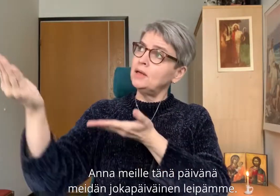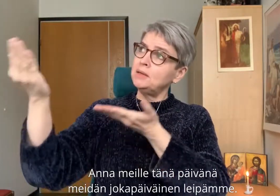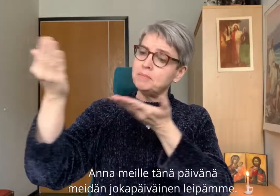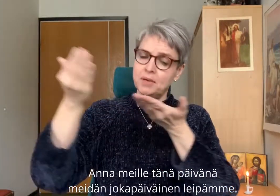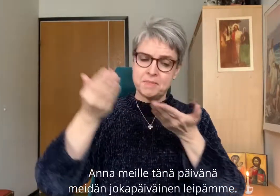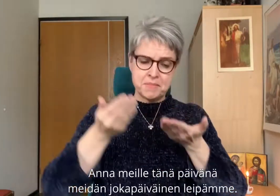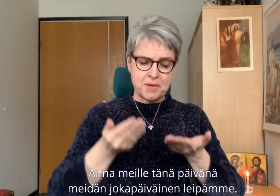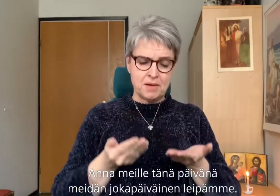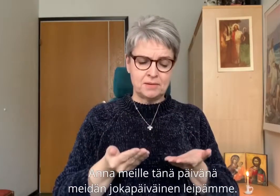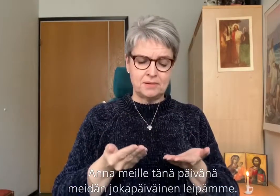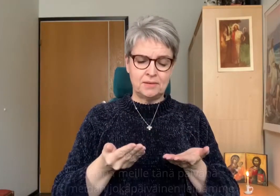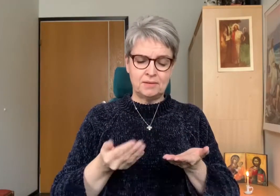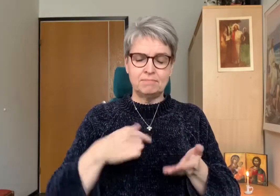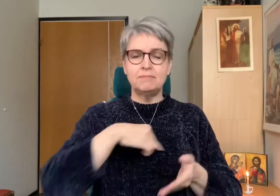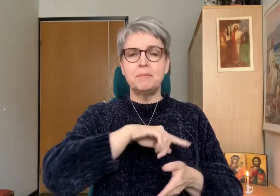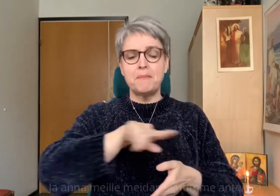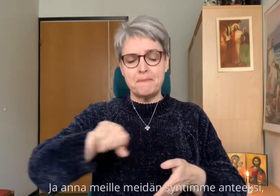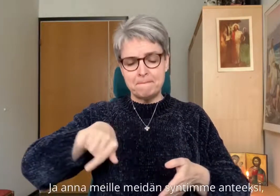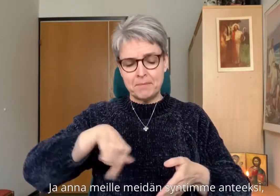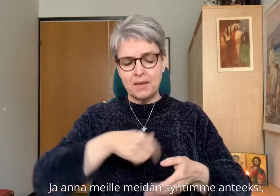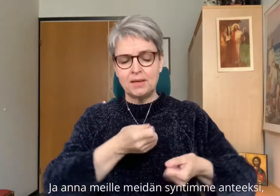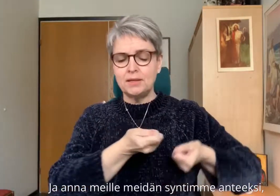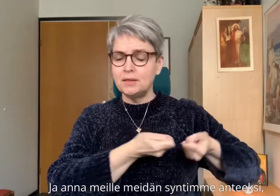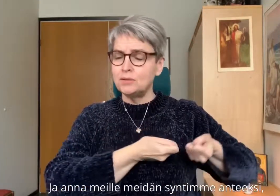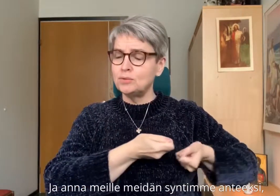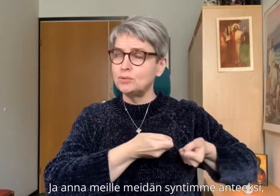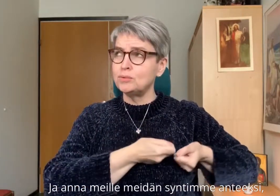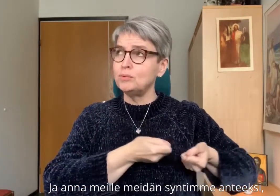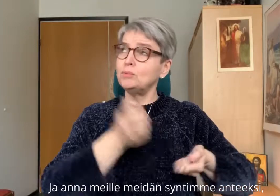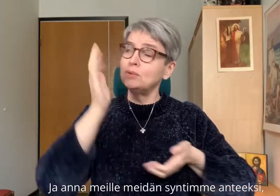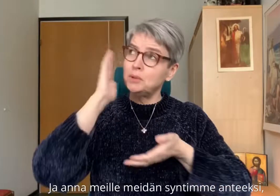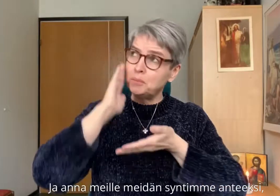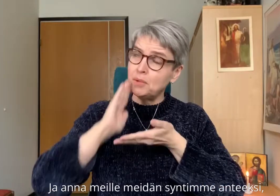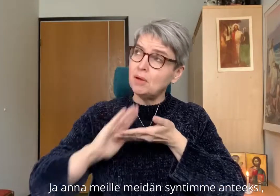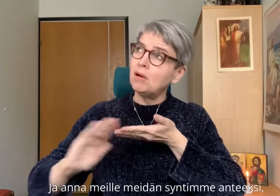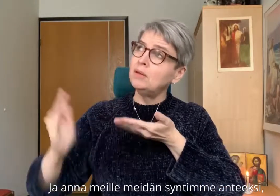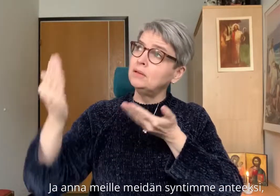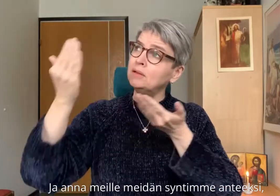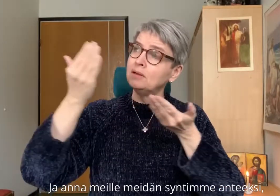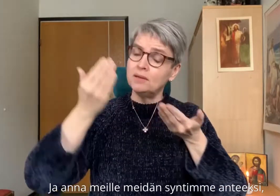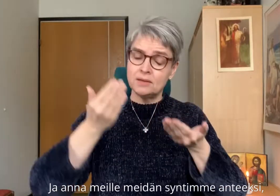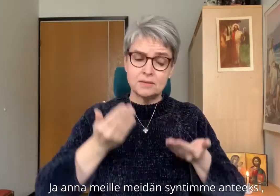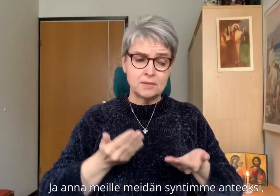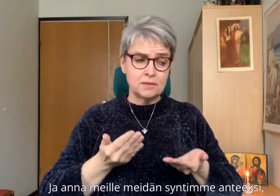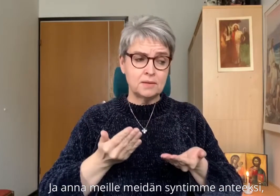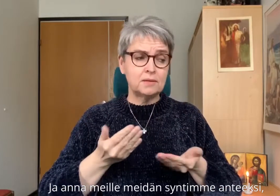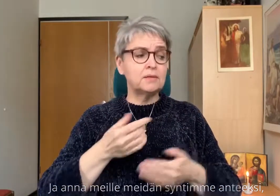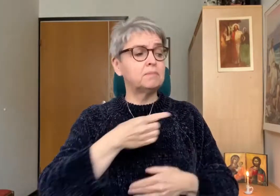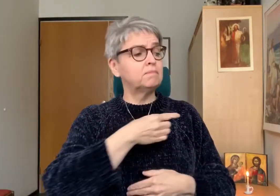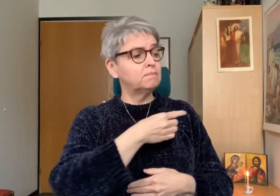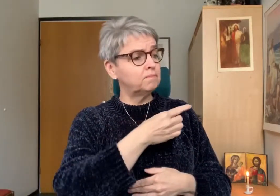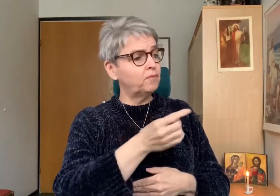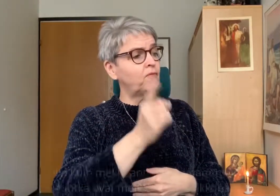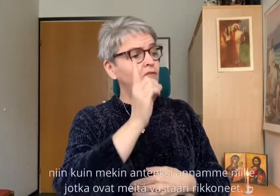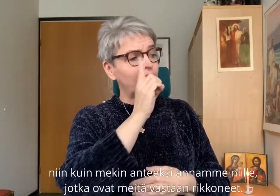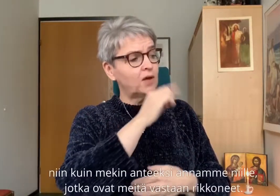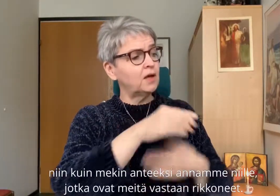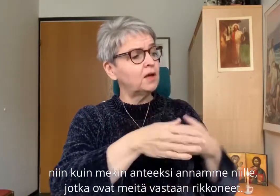ja anna meille meidän syntimme anteeksi, niin kuin